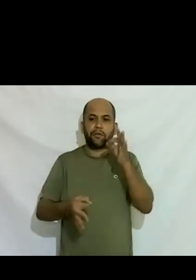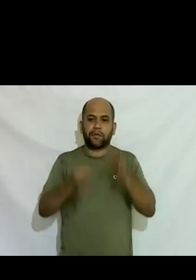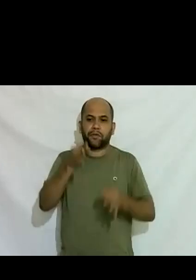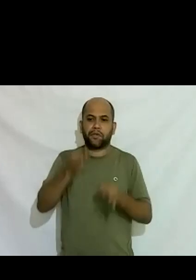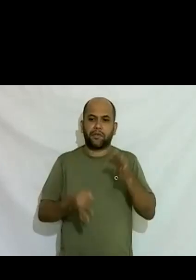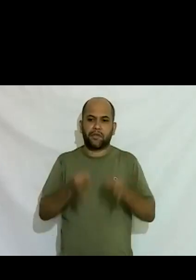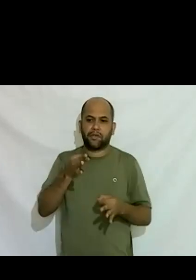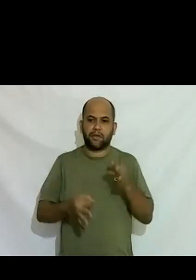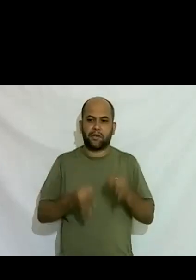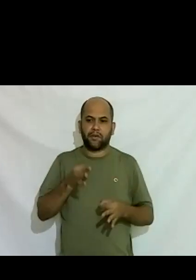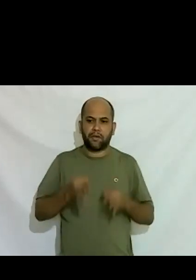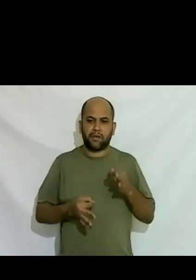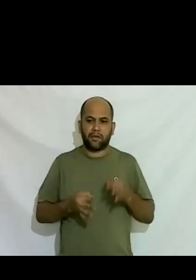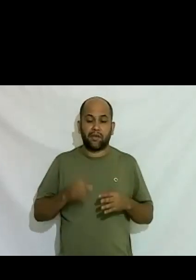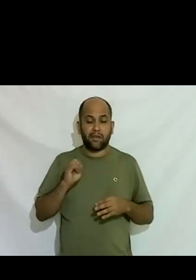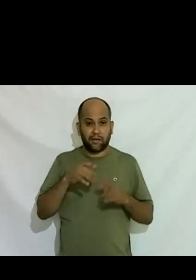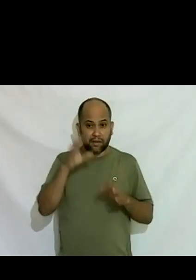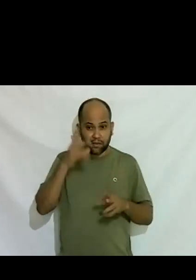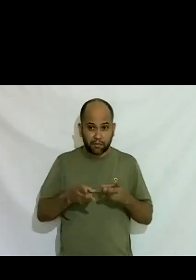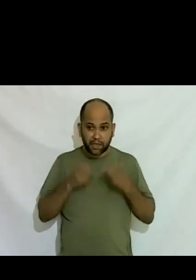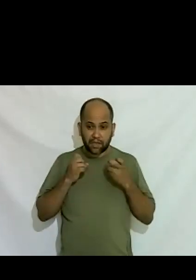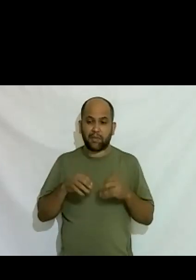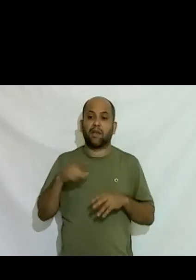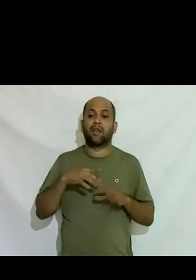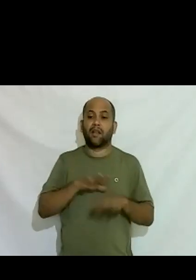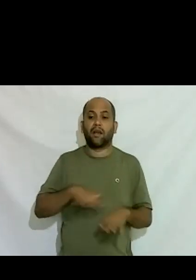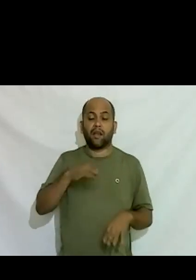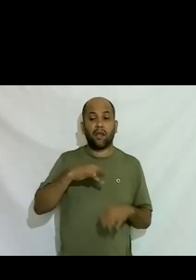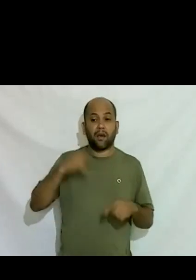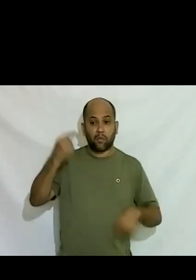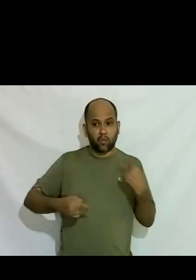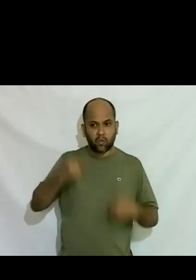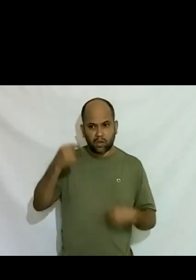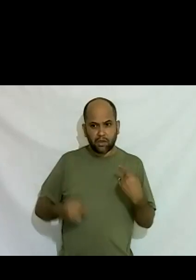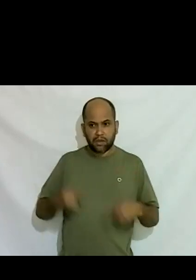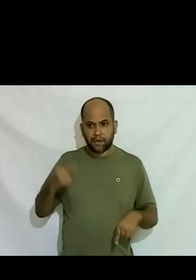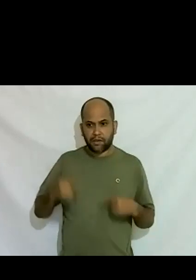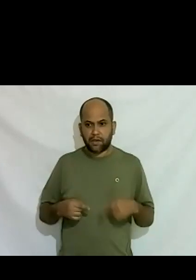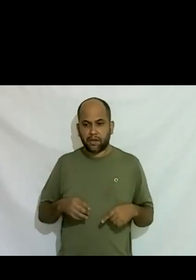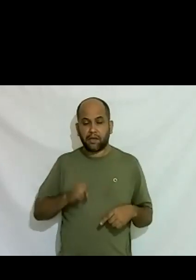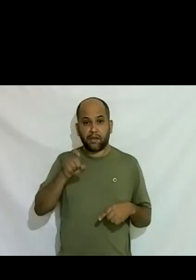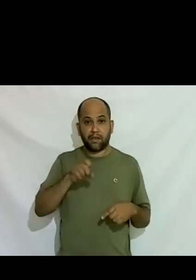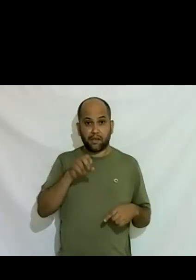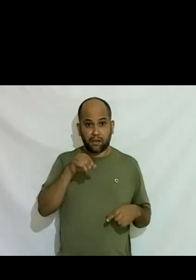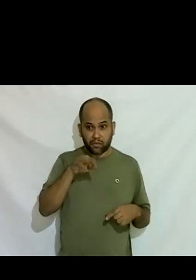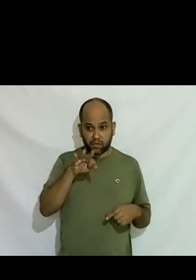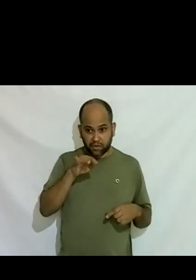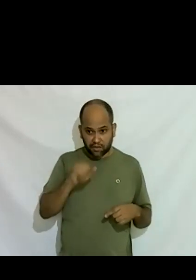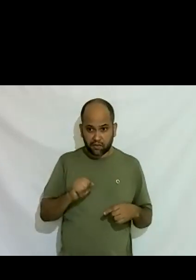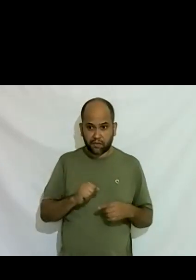juiz desembargador se você olhar na política seja cargo eletivo seja executivo seja